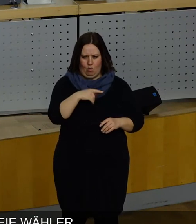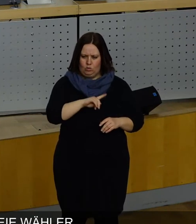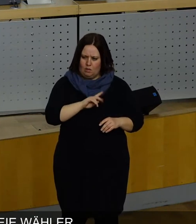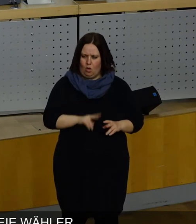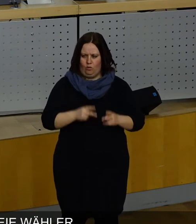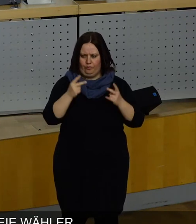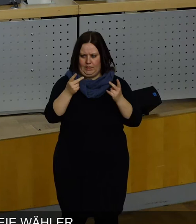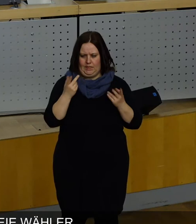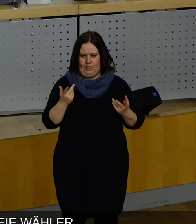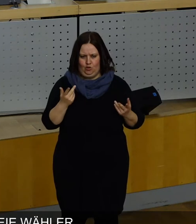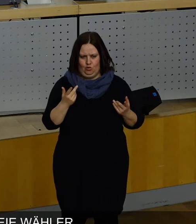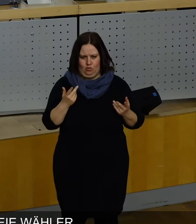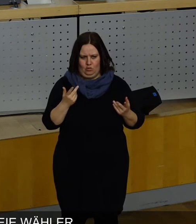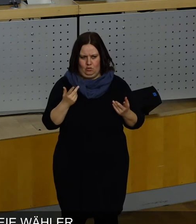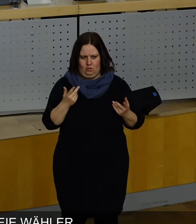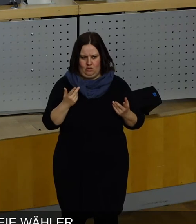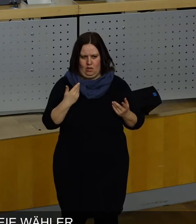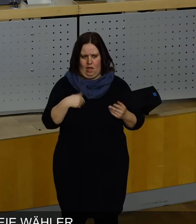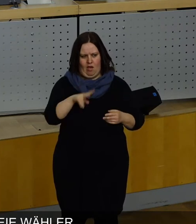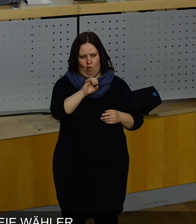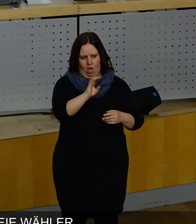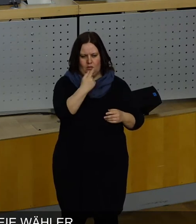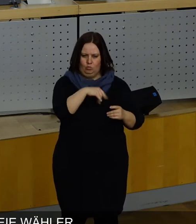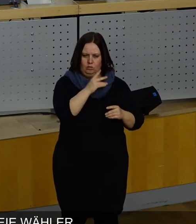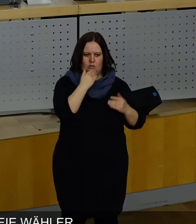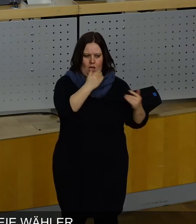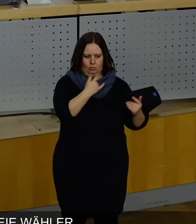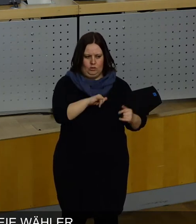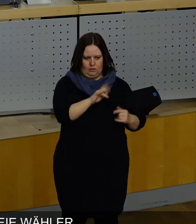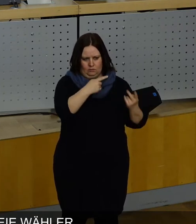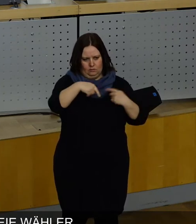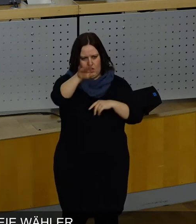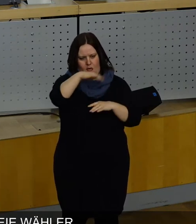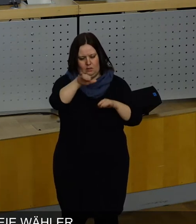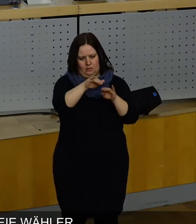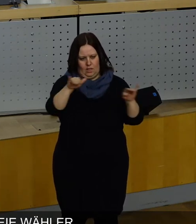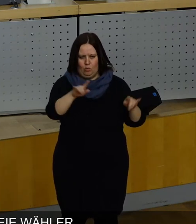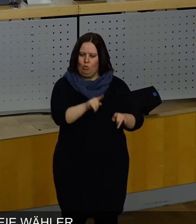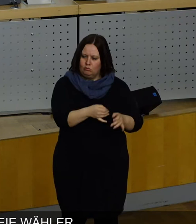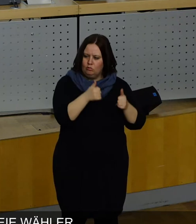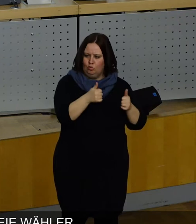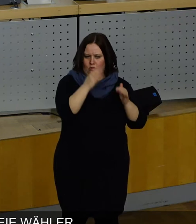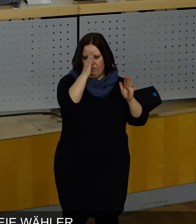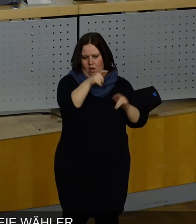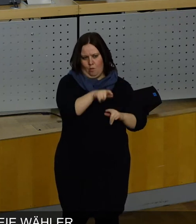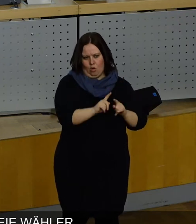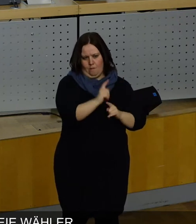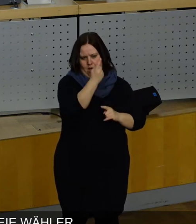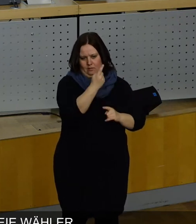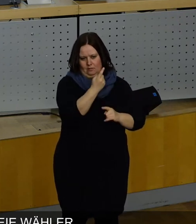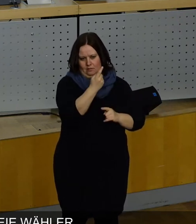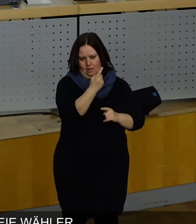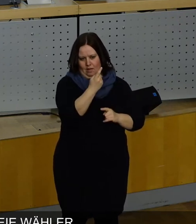ist es wichtig, Herrn Vorjohan zu danken für das, was er geleistet hat. Das war wirklich ein ordentlicher Fachbürgermeister mit